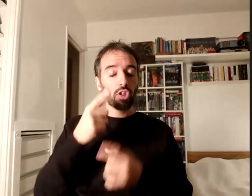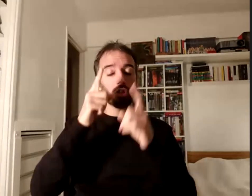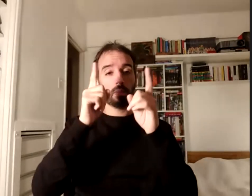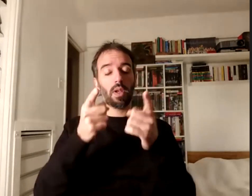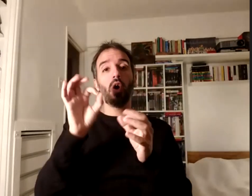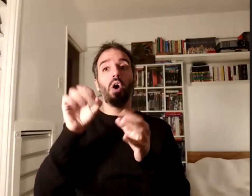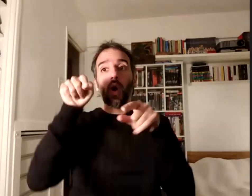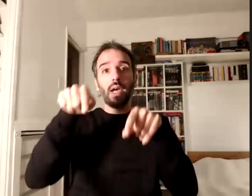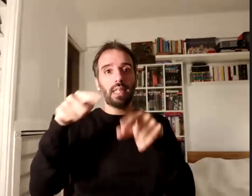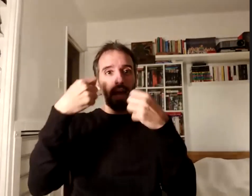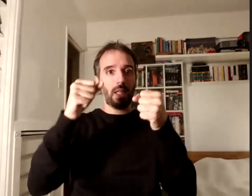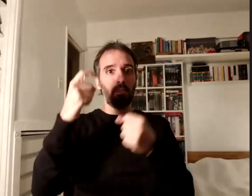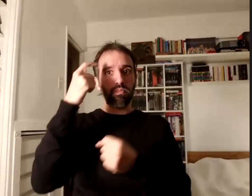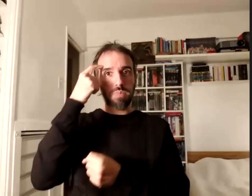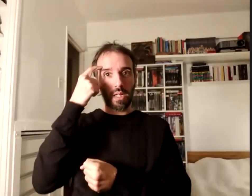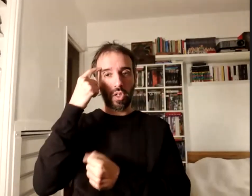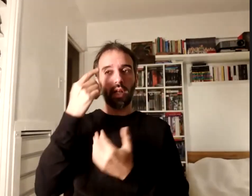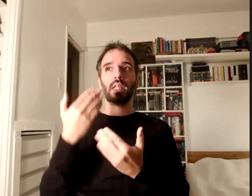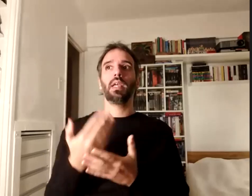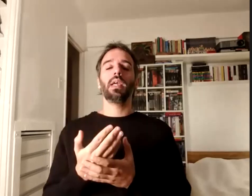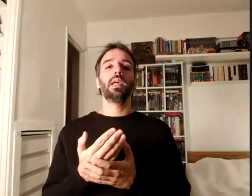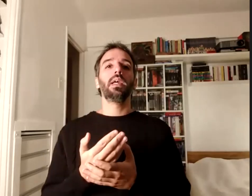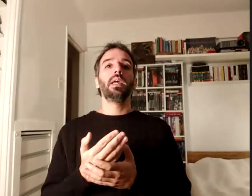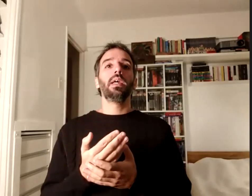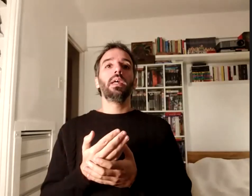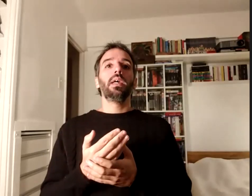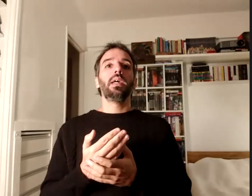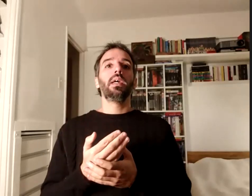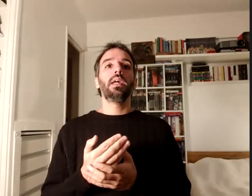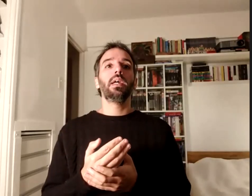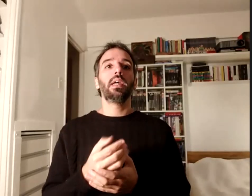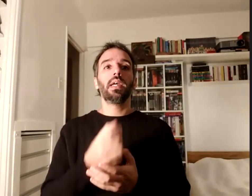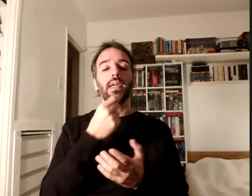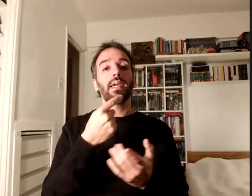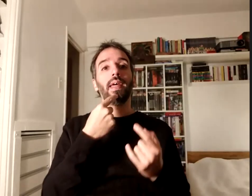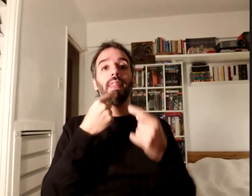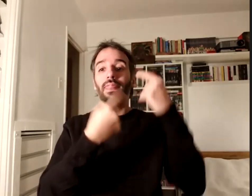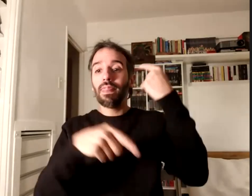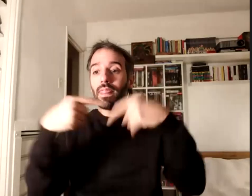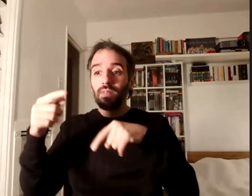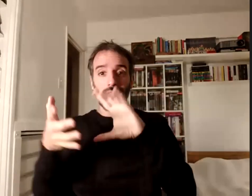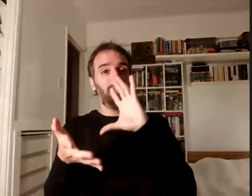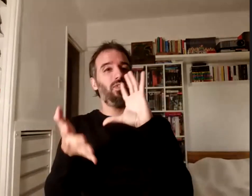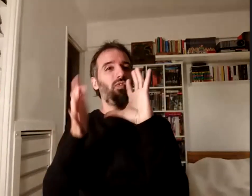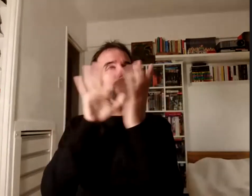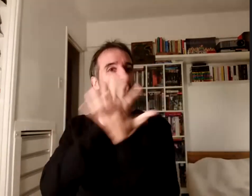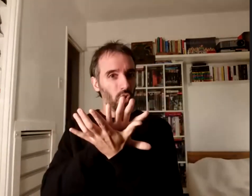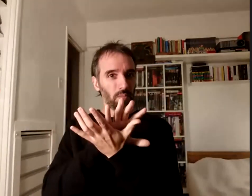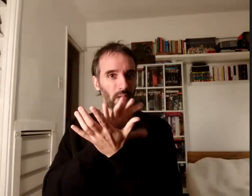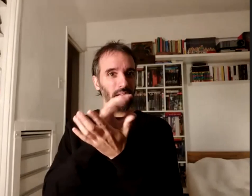para personas que, bueno, que de distinta manera estamos tratando de hacer en